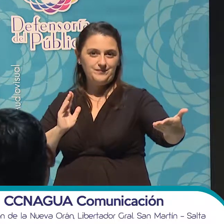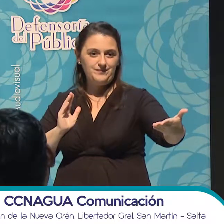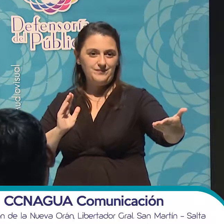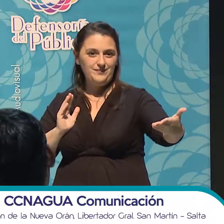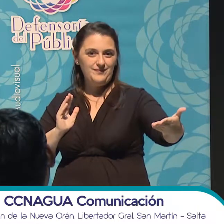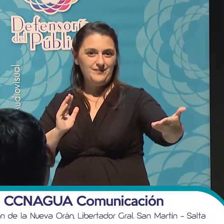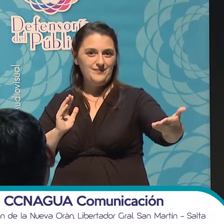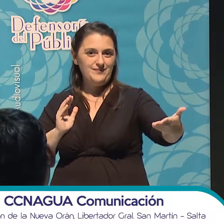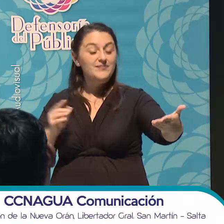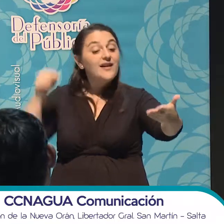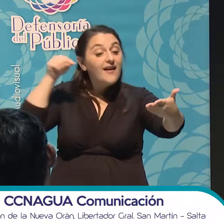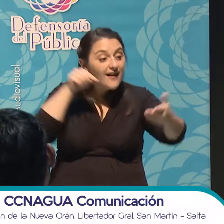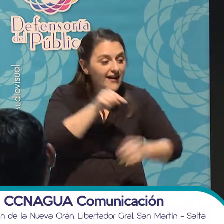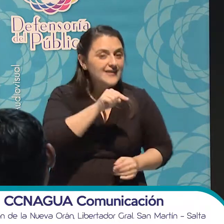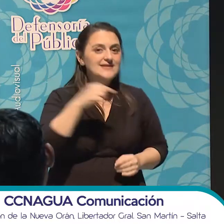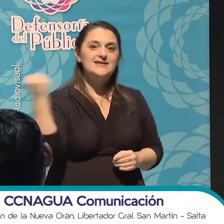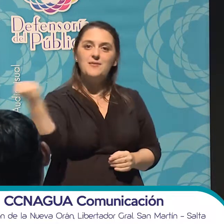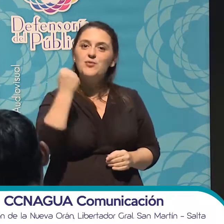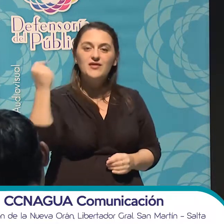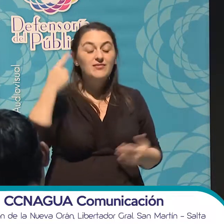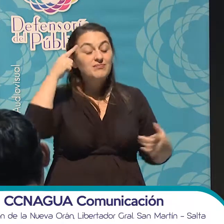Ese es el desafío que quiero plantear.